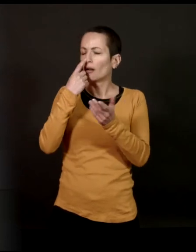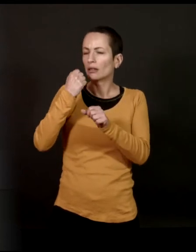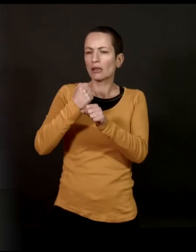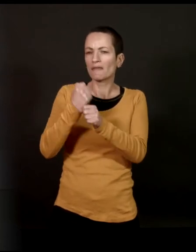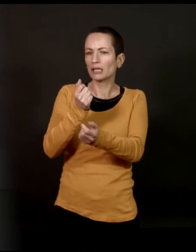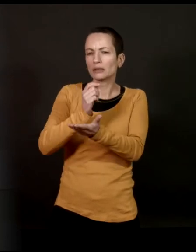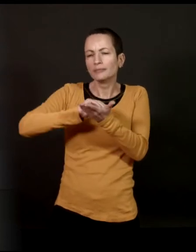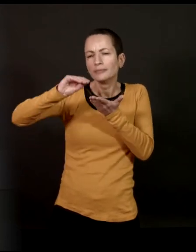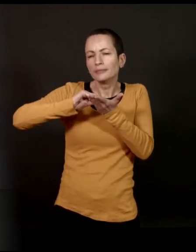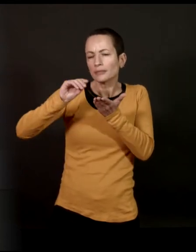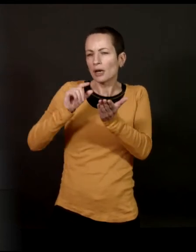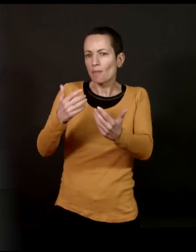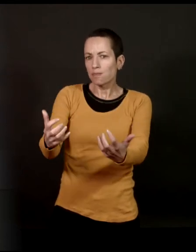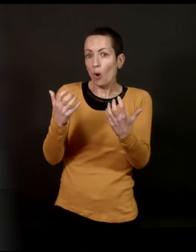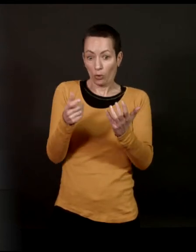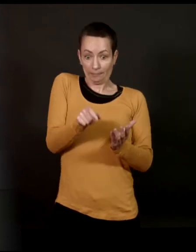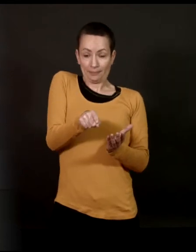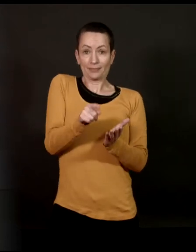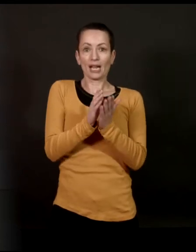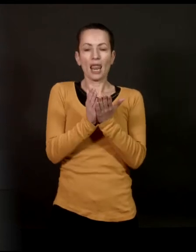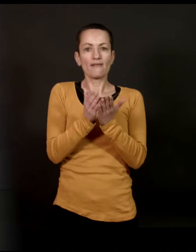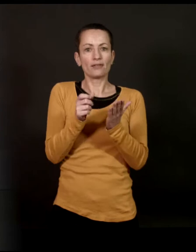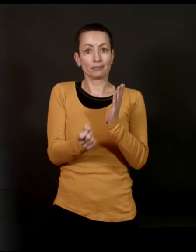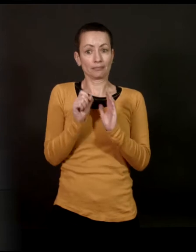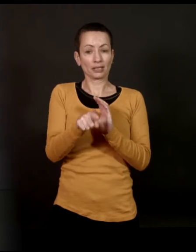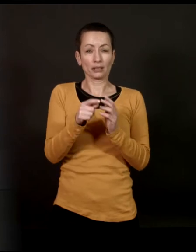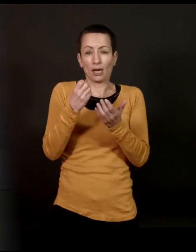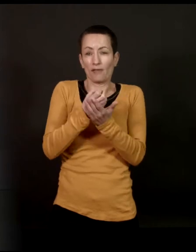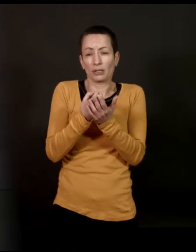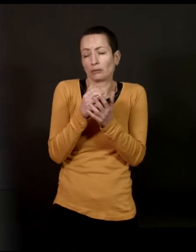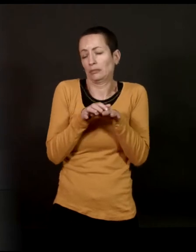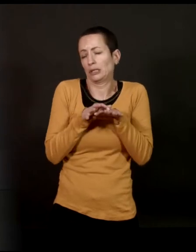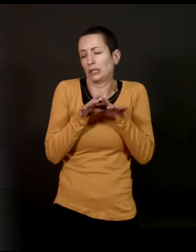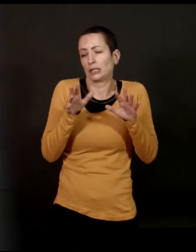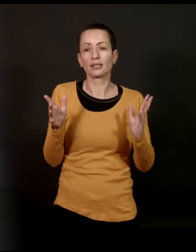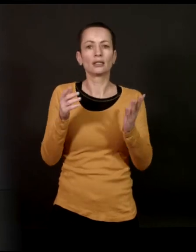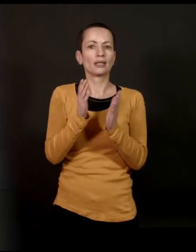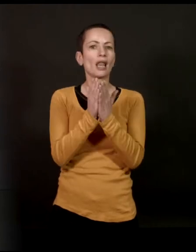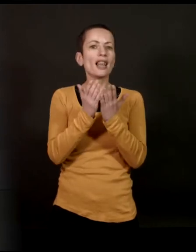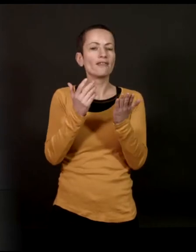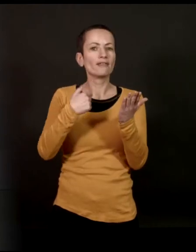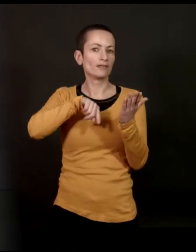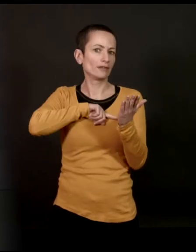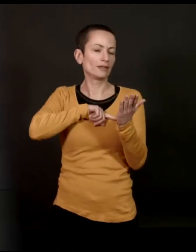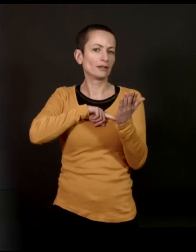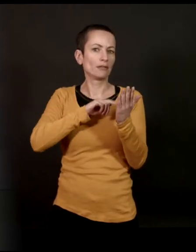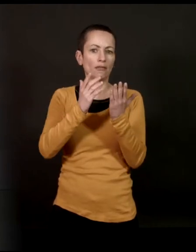d'écriture. Et là, dans ce livre, à la fois, c'est un livre qui fourmille d'informations dans lequel on est